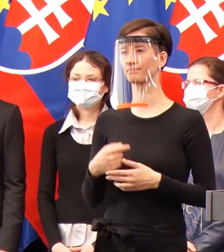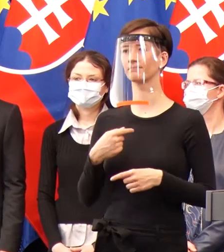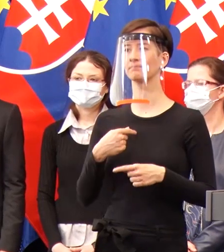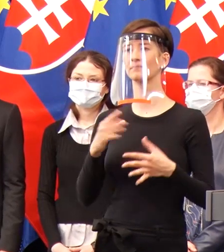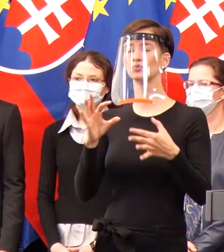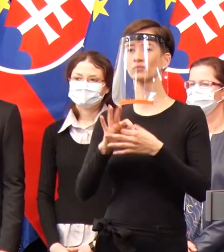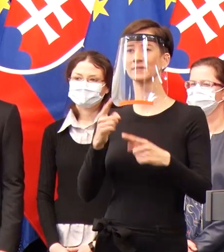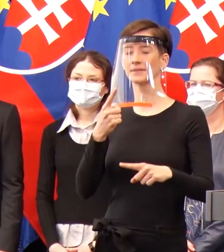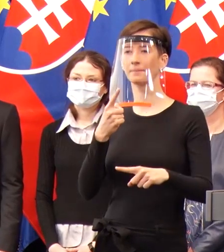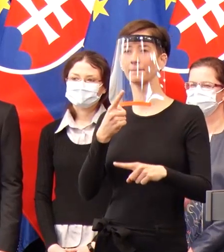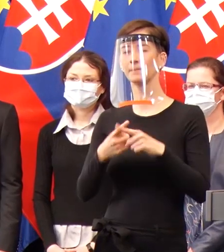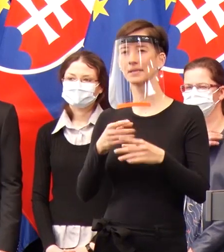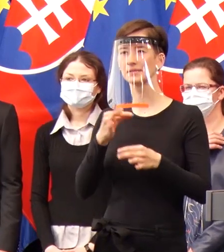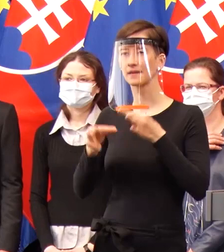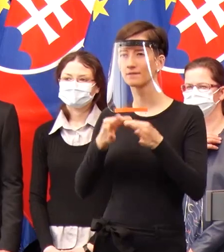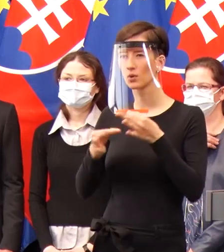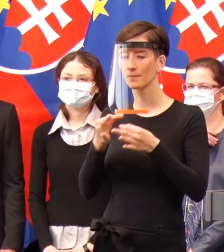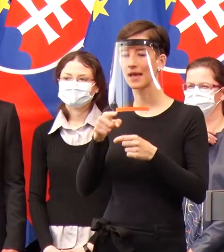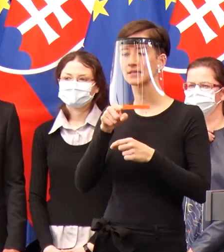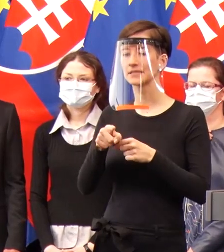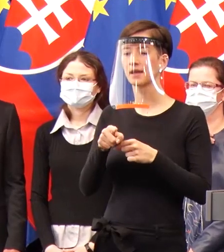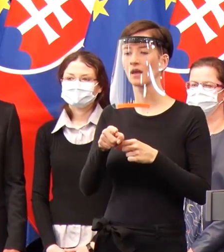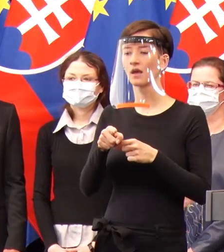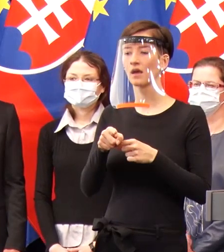v ktorej fáze ochorenia sa vlastne budú používať tieto testy?